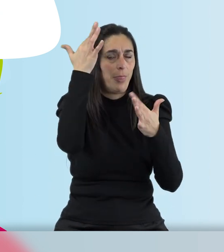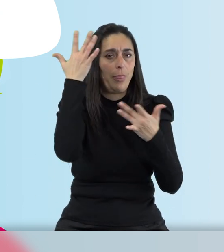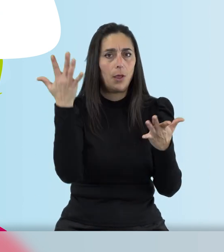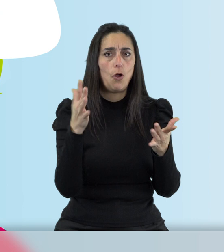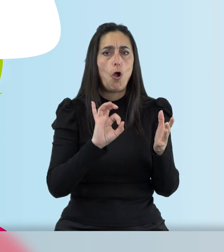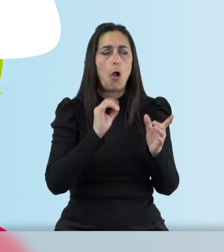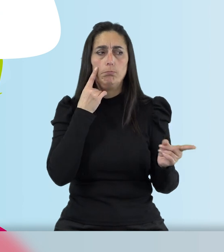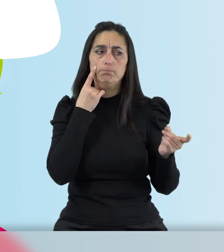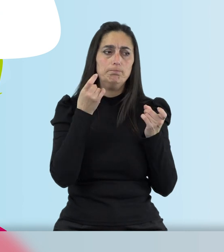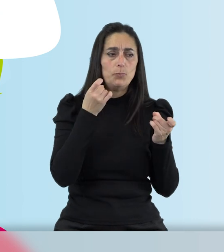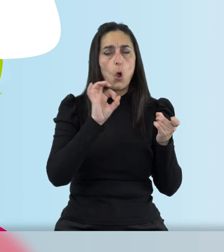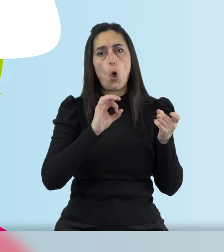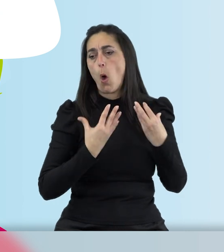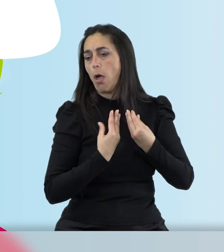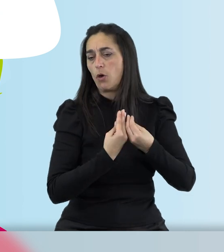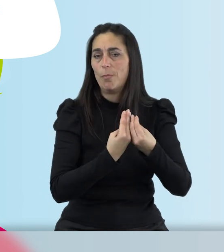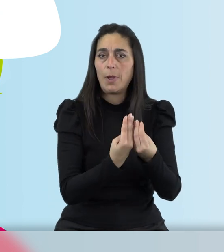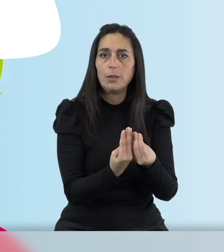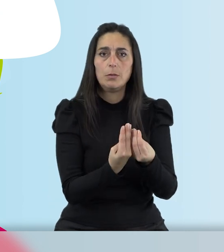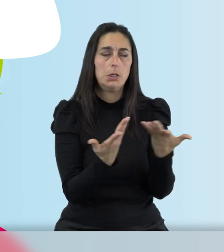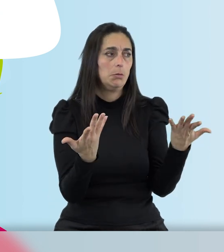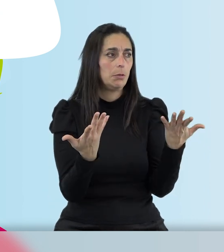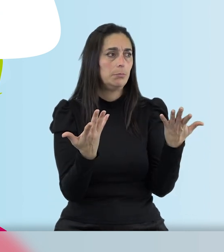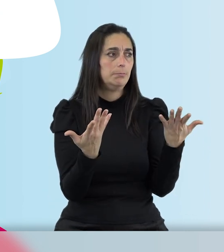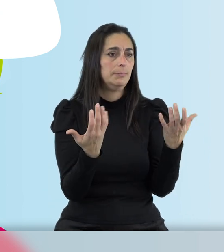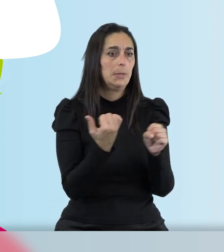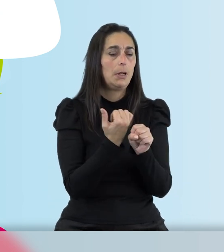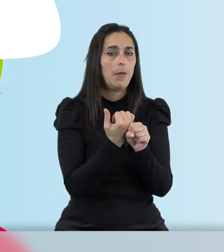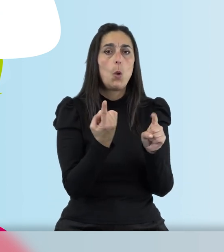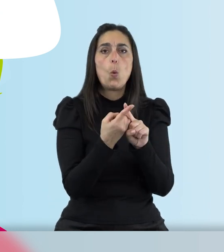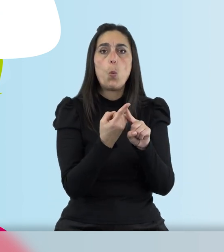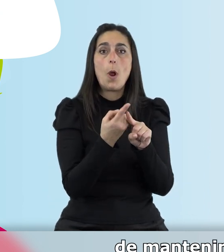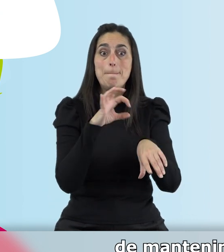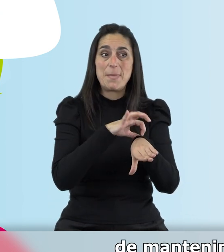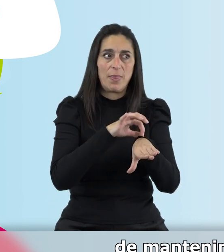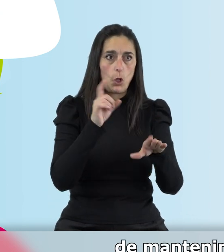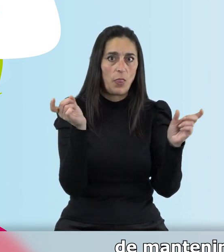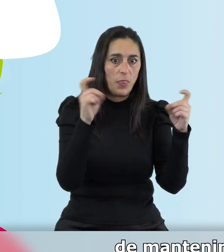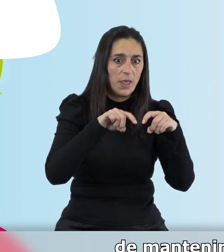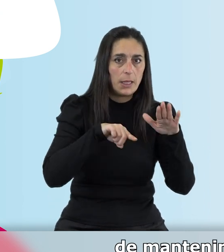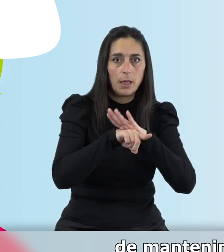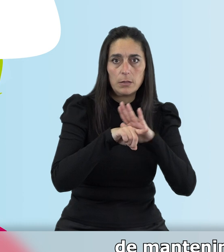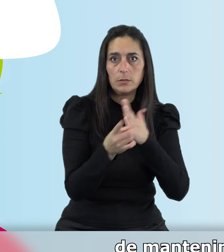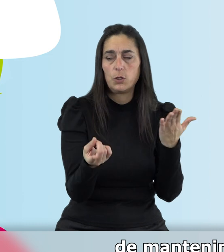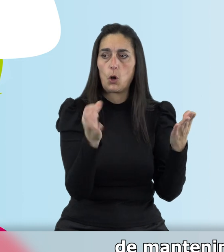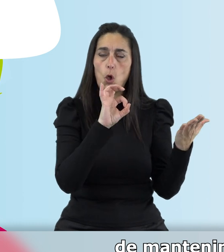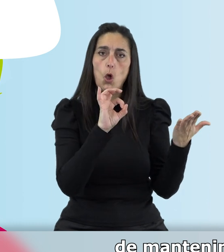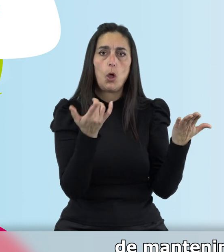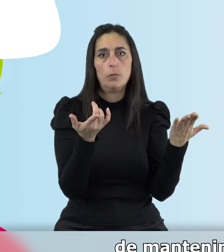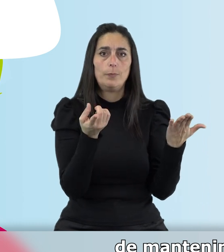como supervisión, acompañamiento, tareas de gestión de citas médicas, de mantenimiento de